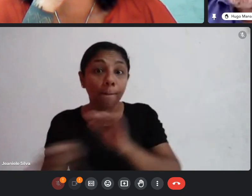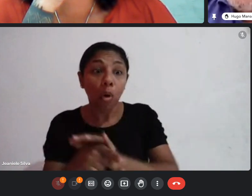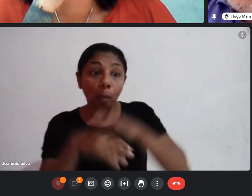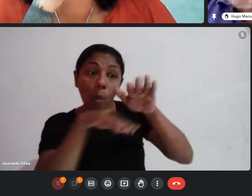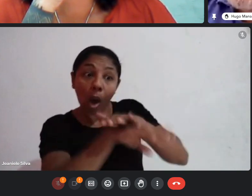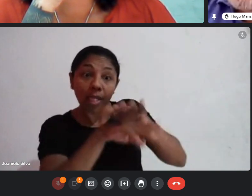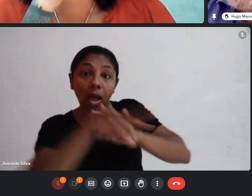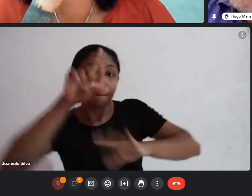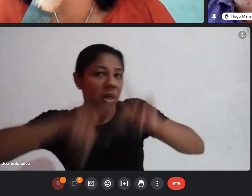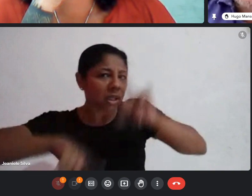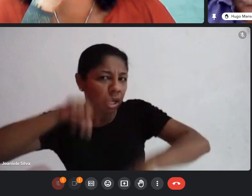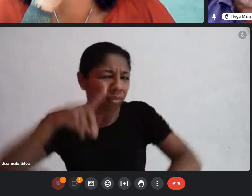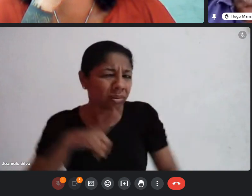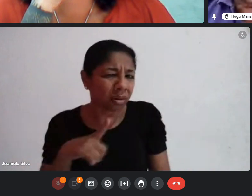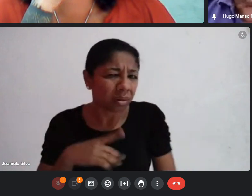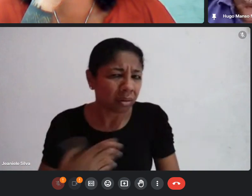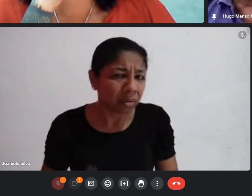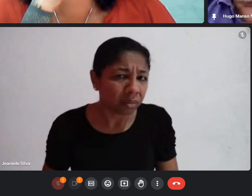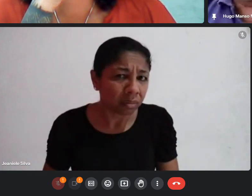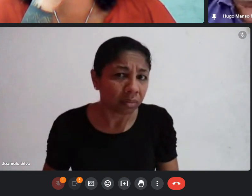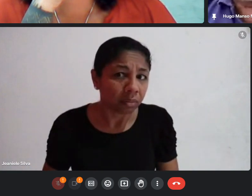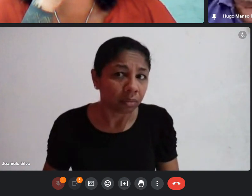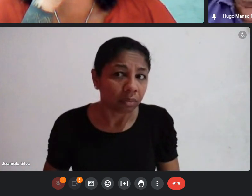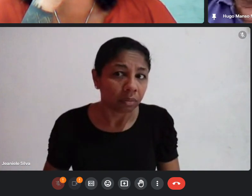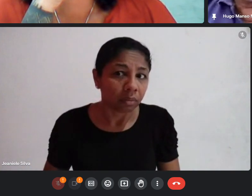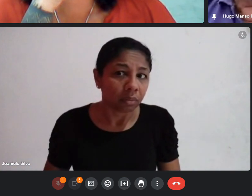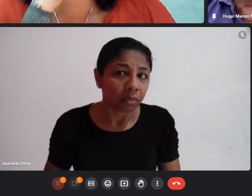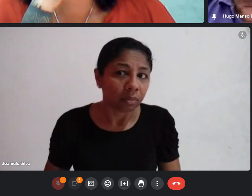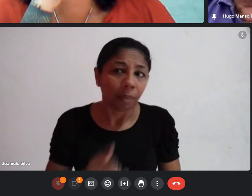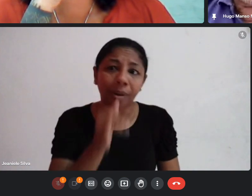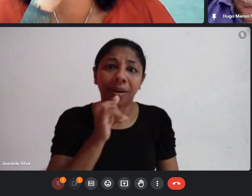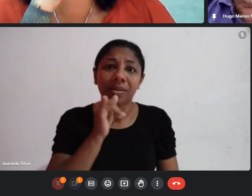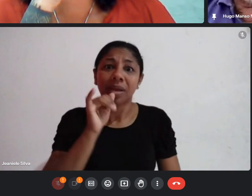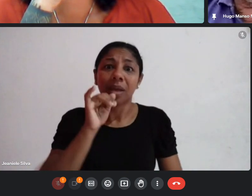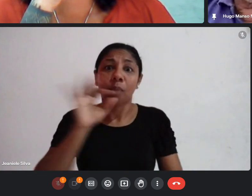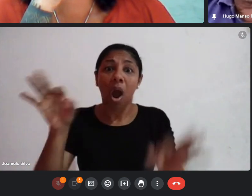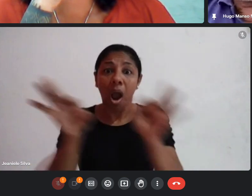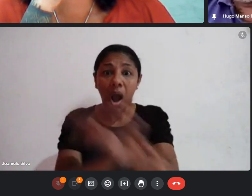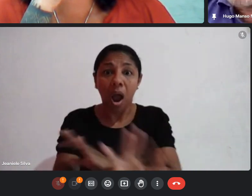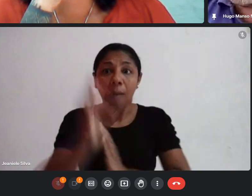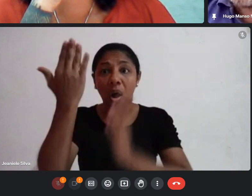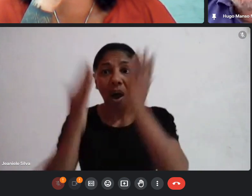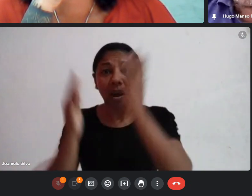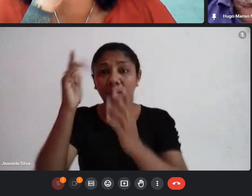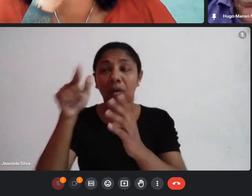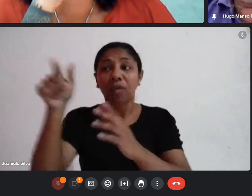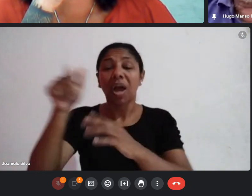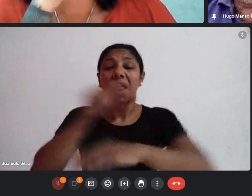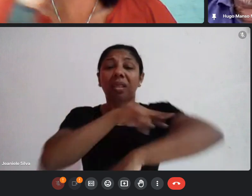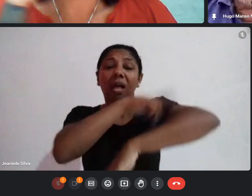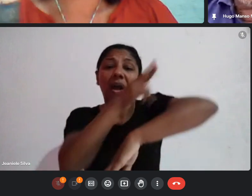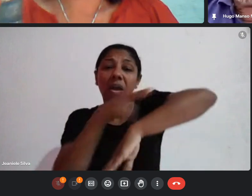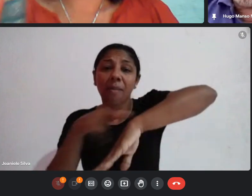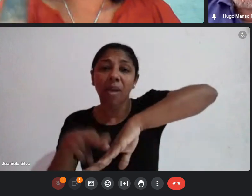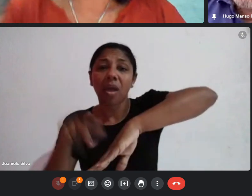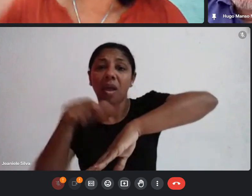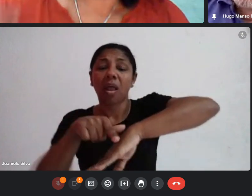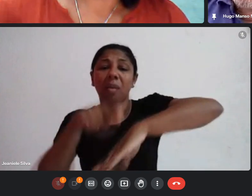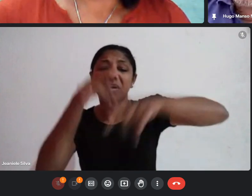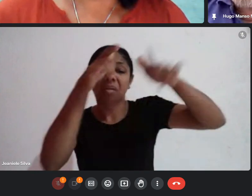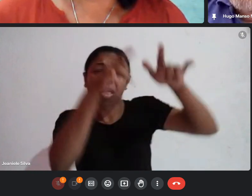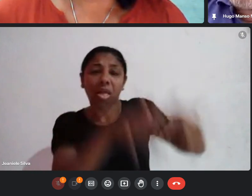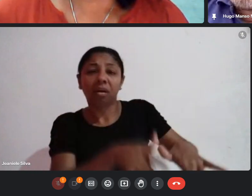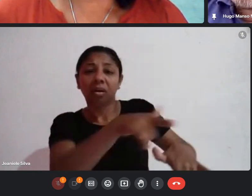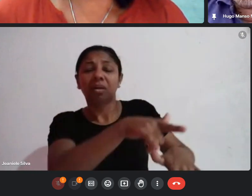que muitas vezes depois do carnaval a gente vê as alegorias ali pela ribeira meio que abandonadas sendo depedradas então